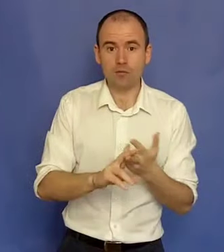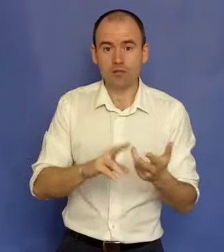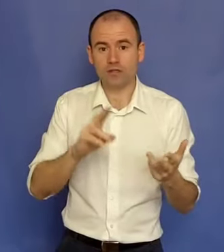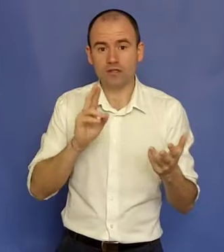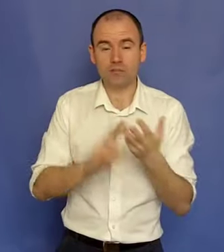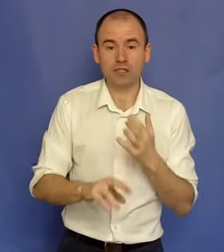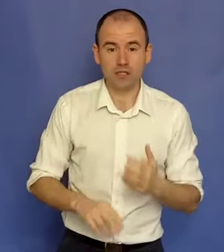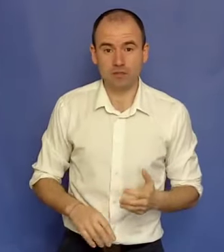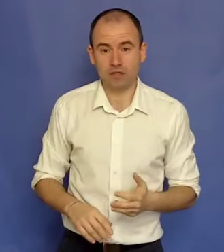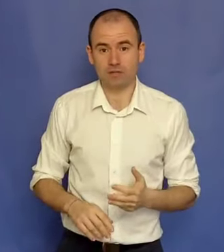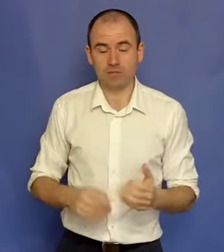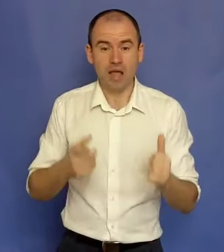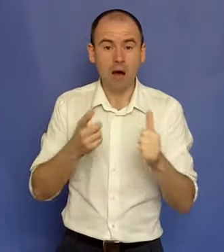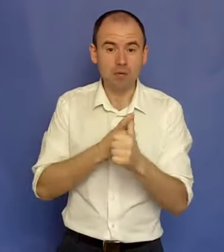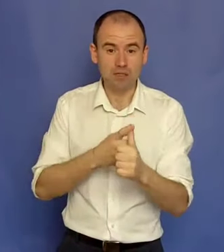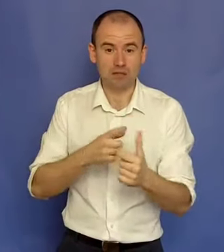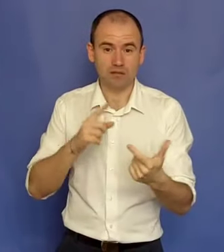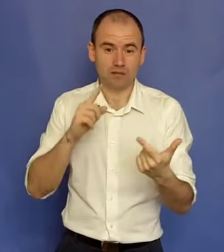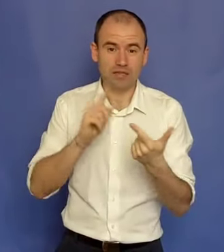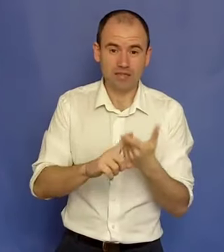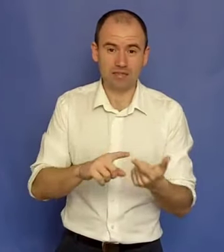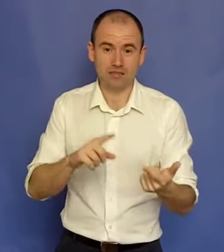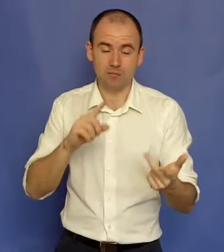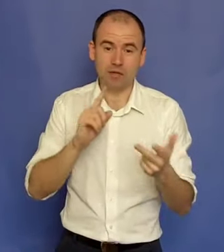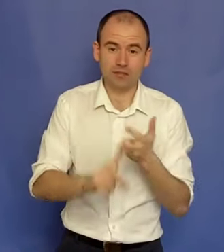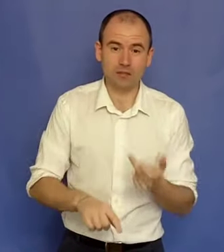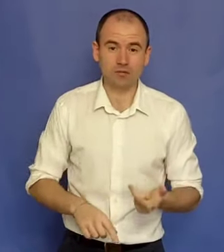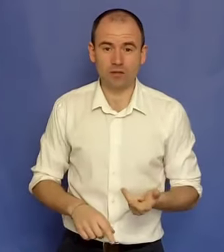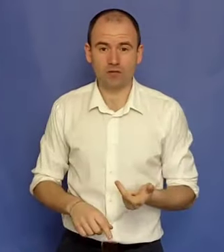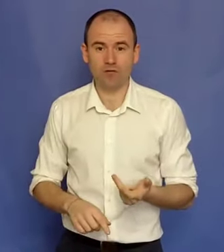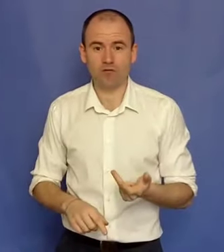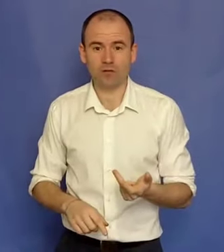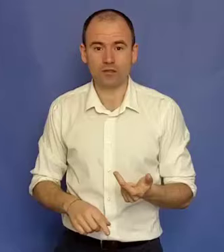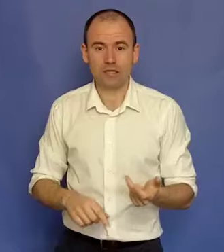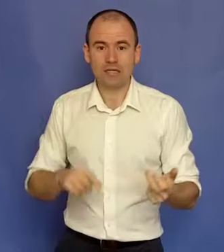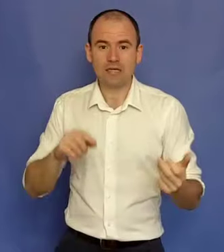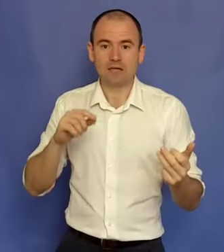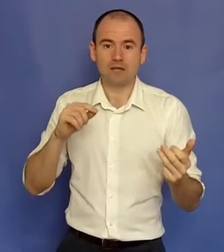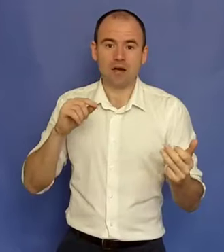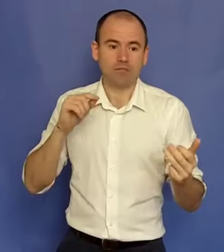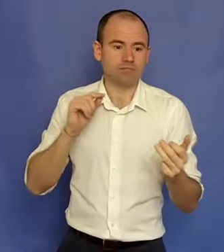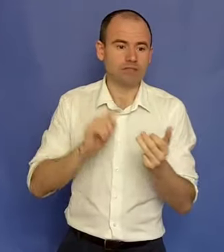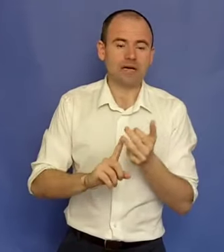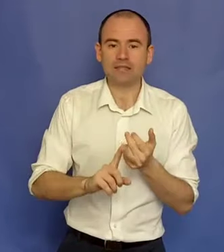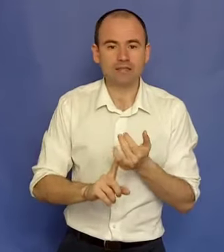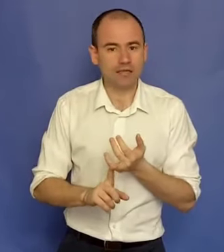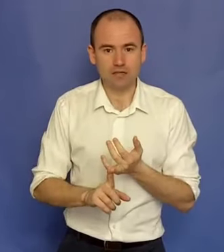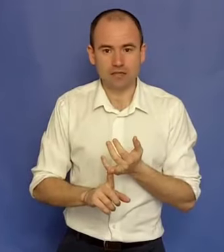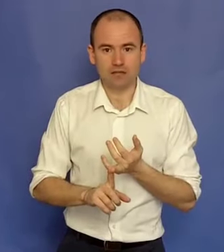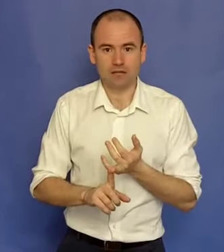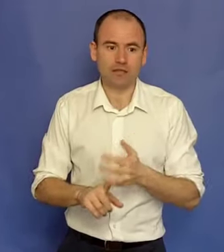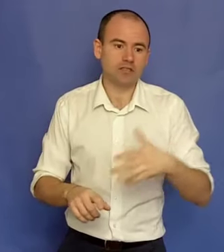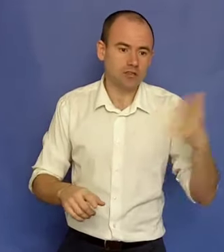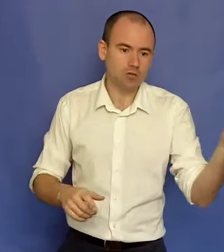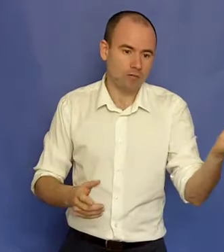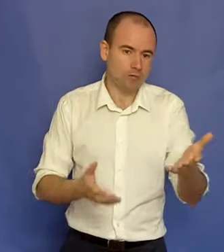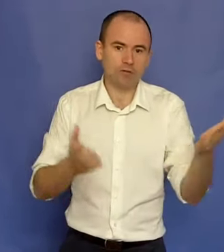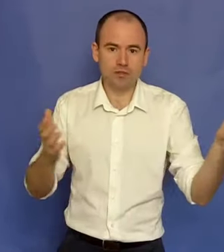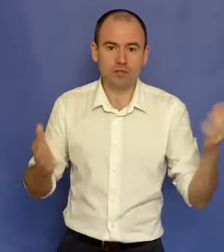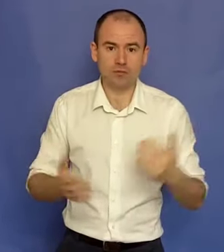emoție și percepție. Am în, sunt leneși, îmi place să stau în zona de confort. Sunt antitehnic, da? Deși știu, am făcut 5 ani